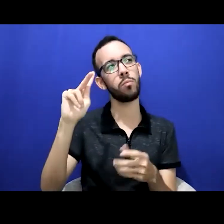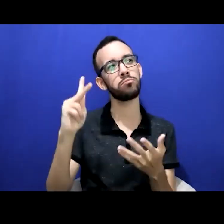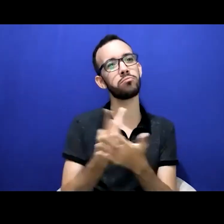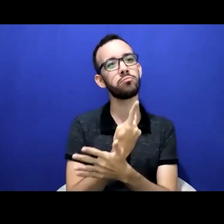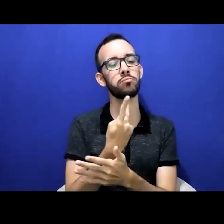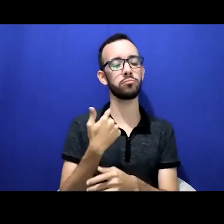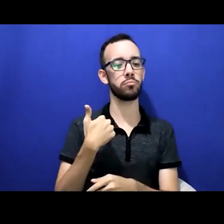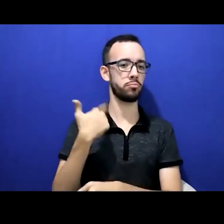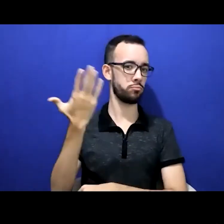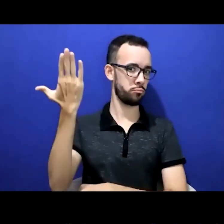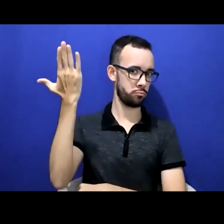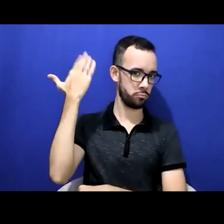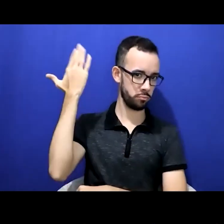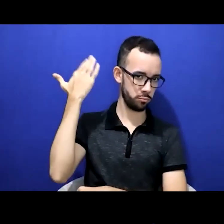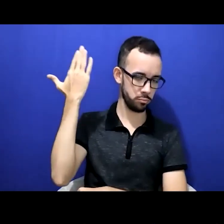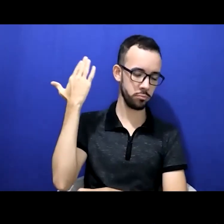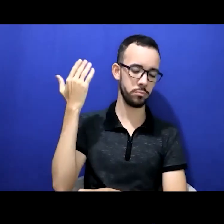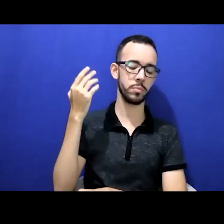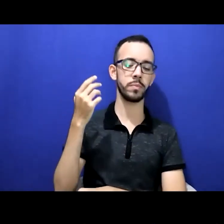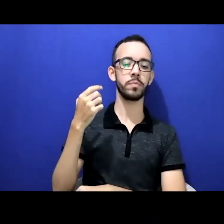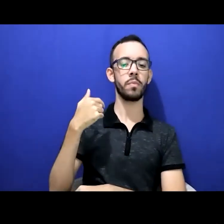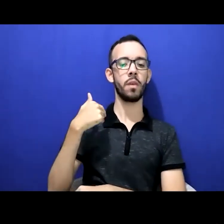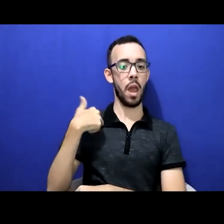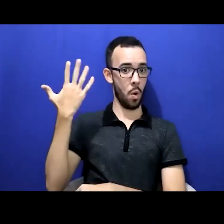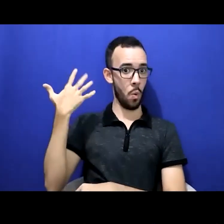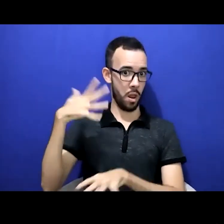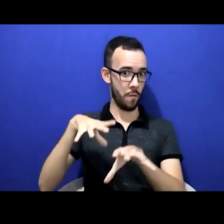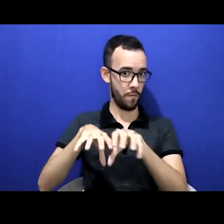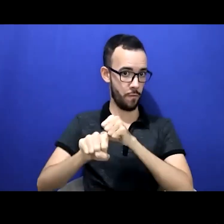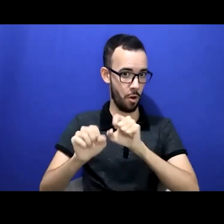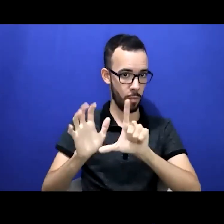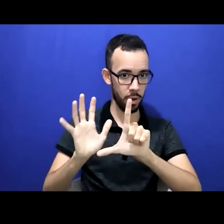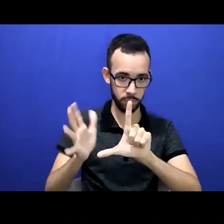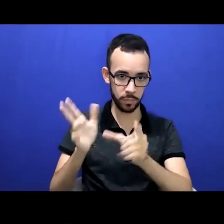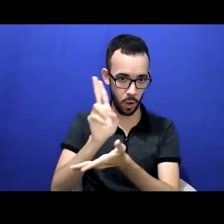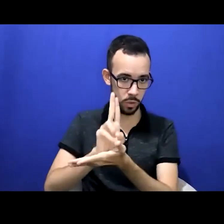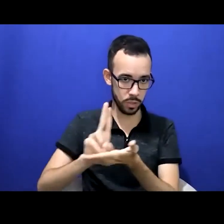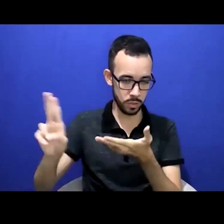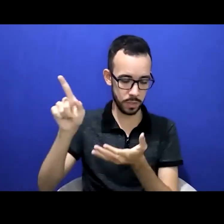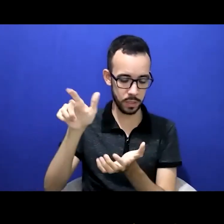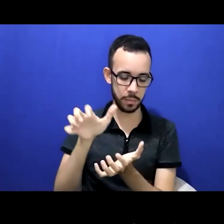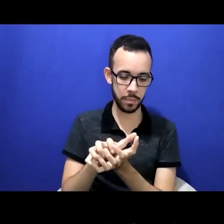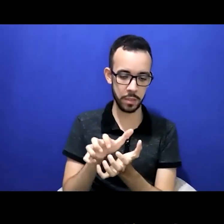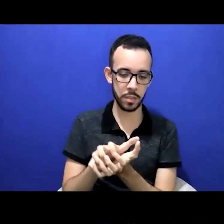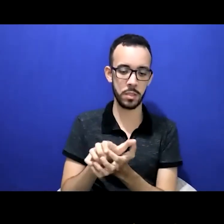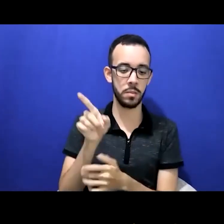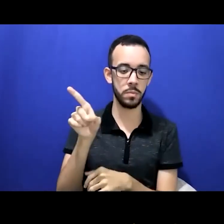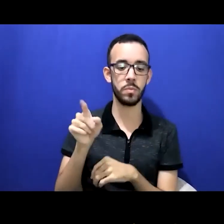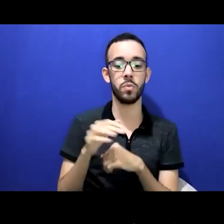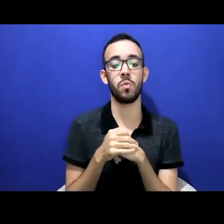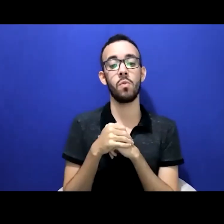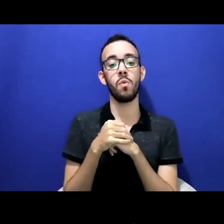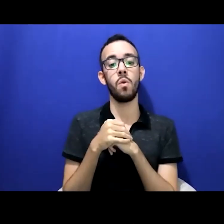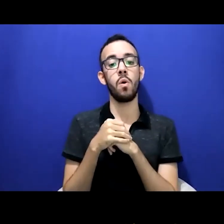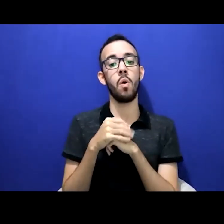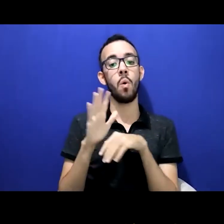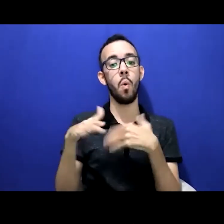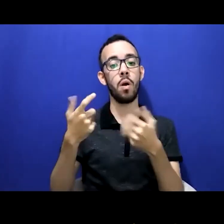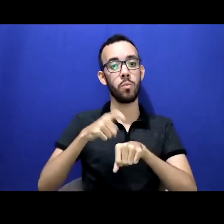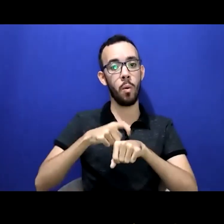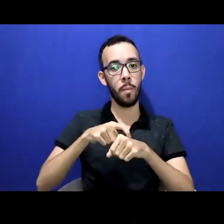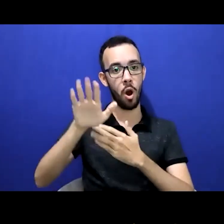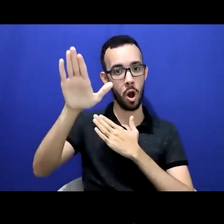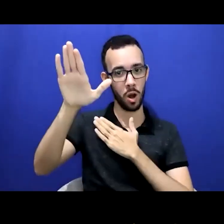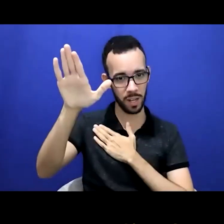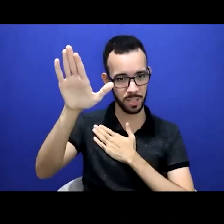geral. sobre as principais barreiras, eu posso trazer uma experiência minha, eu já era formado em